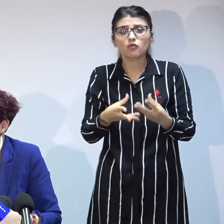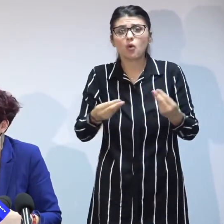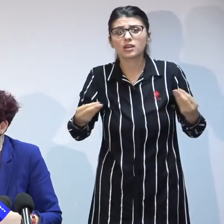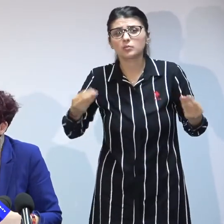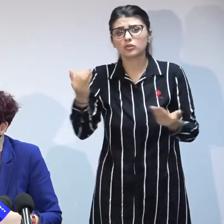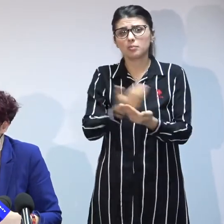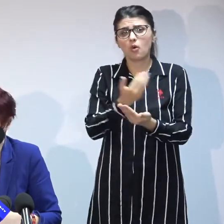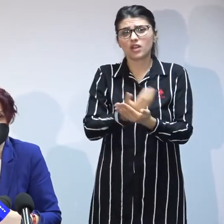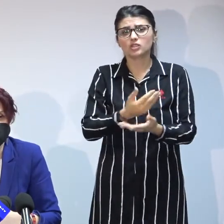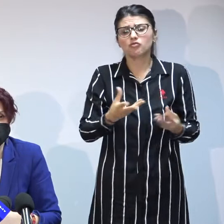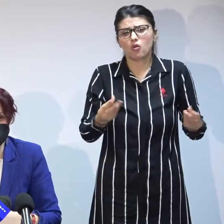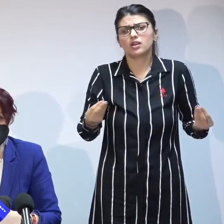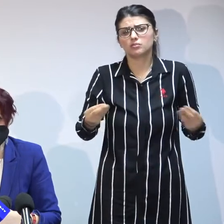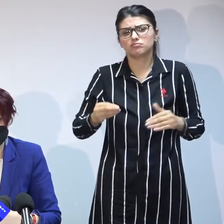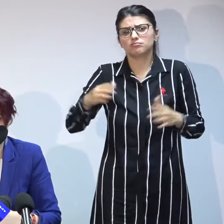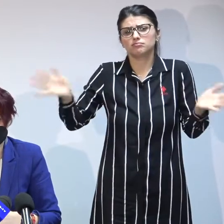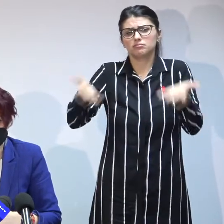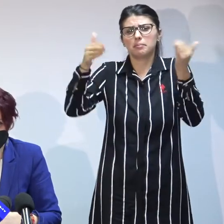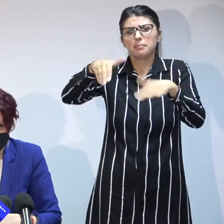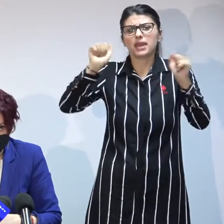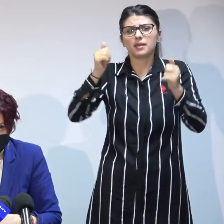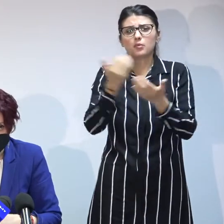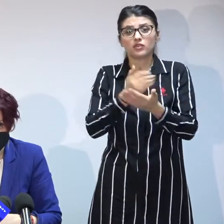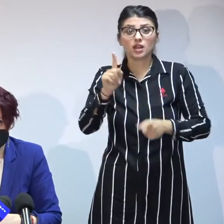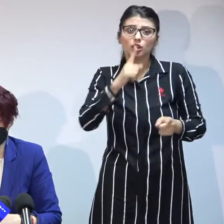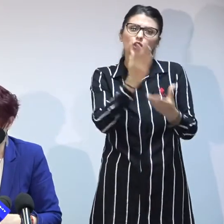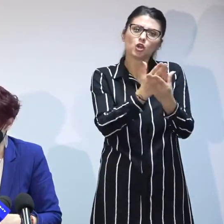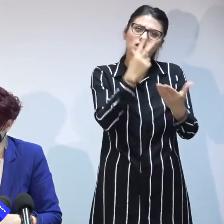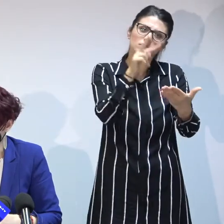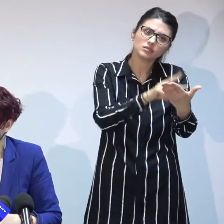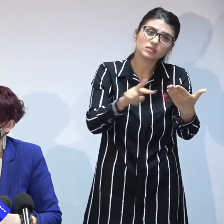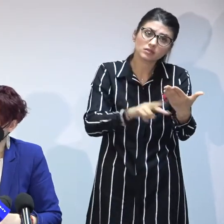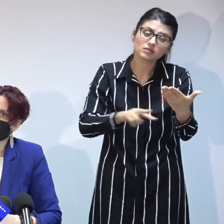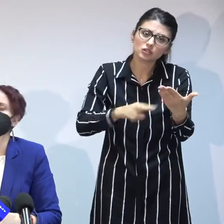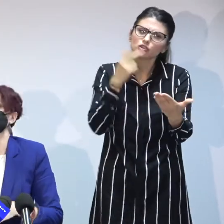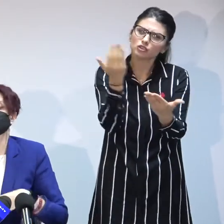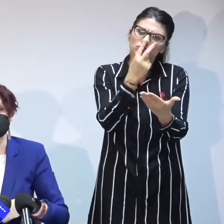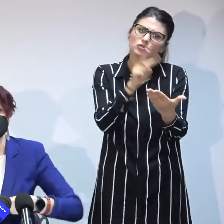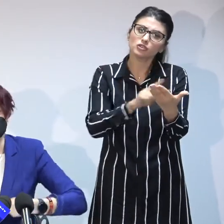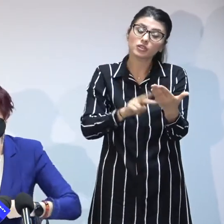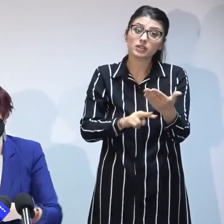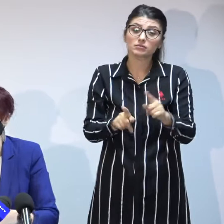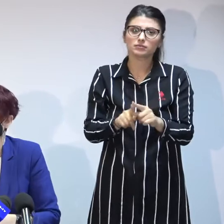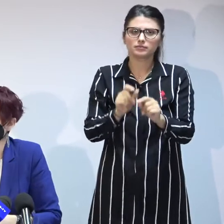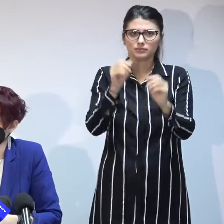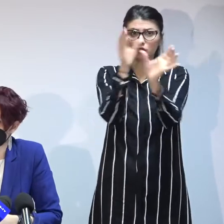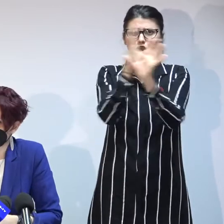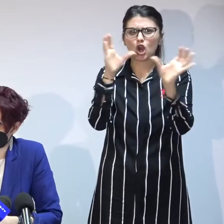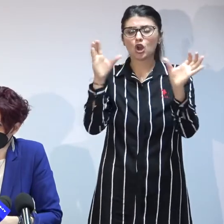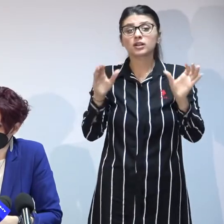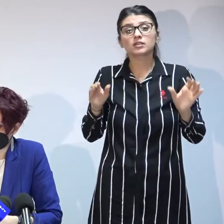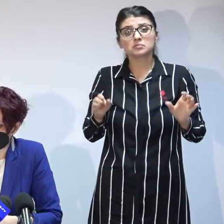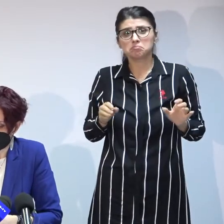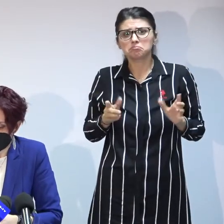povești de copii ale căror dosare dacă le citați v-ați fi îngrozit dar realitatea de multe ori arată cu